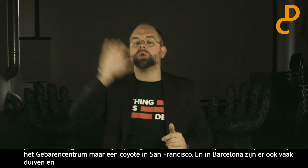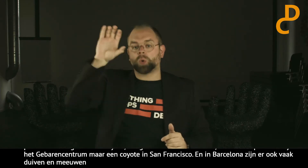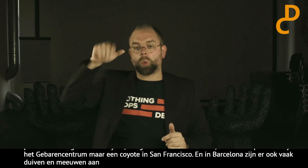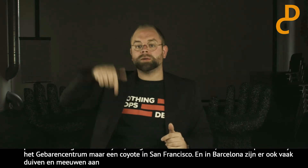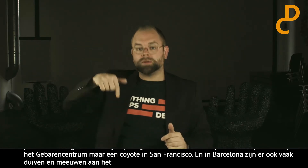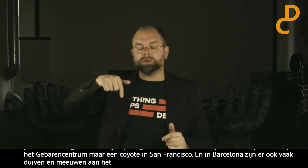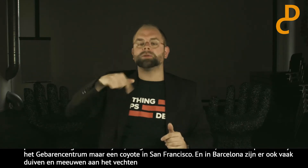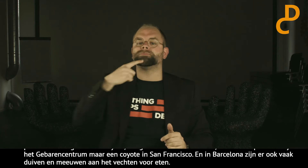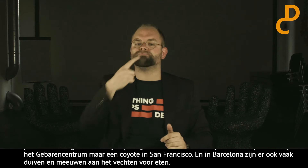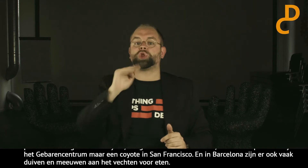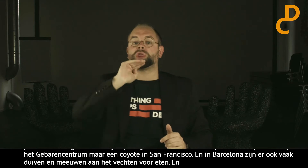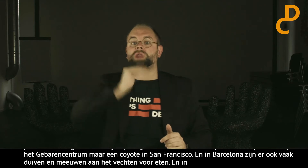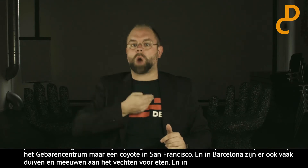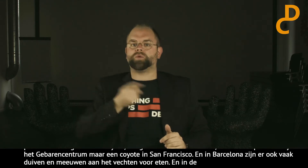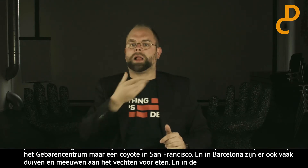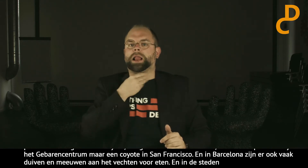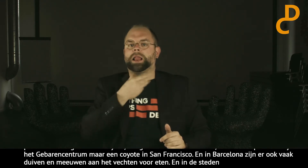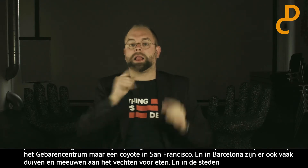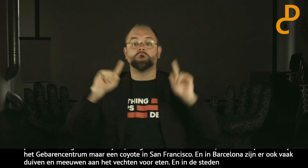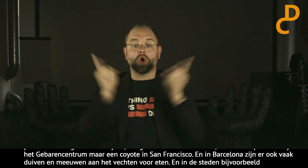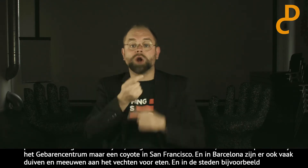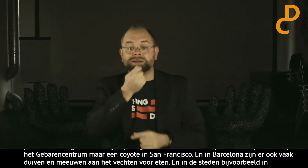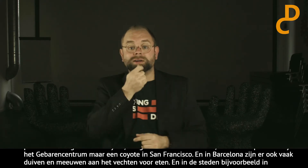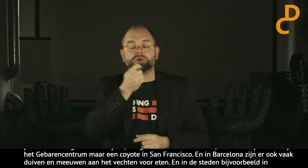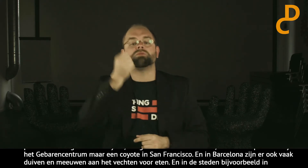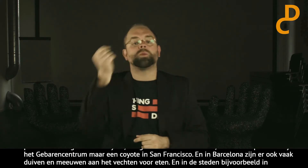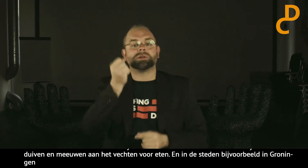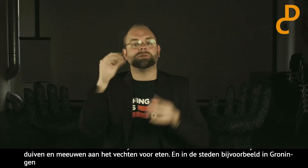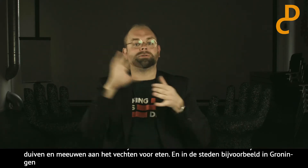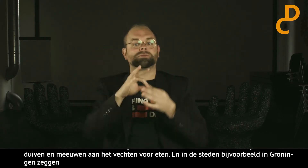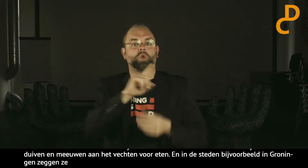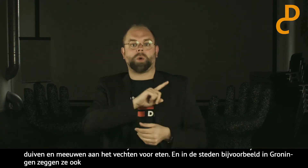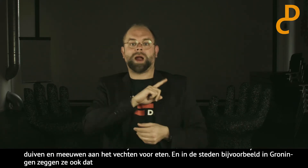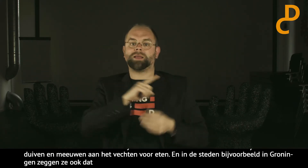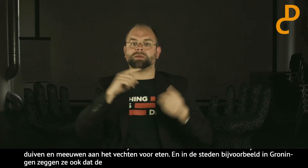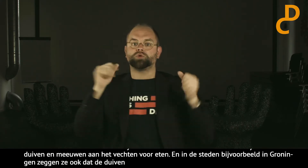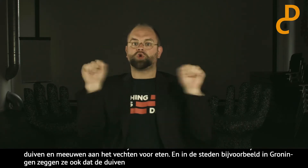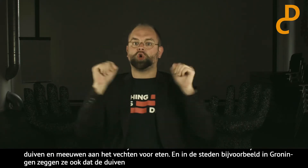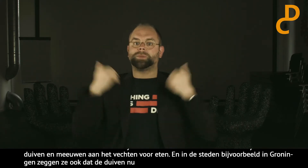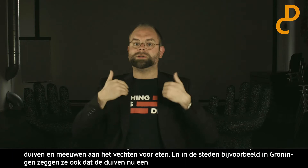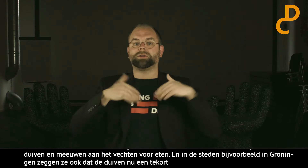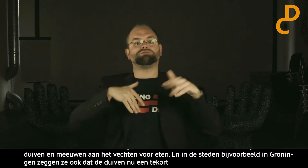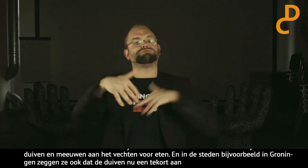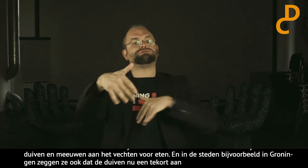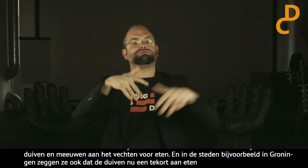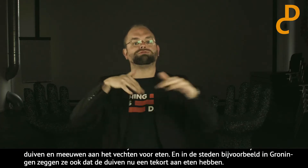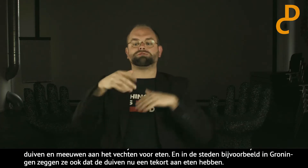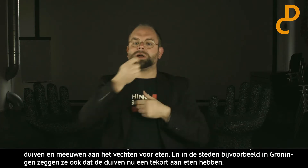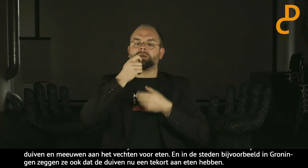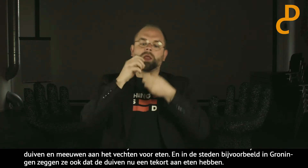in de steden, bijvoorbeeld hier in Groningen, zeggen ze ook dat de duiven nu een tekort aan eten hebben. Omdat normaal gesproken is het altijd heel erg druk met